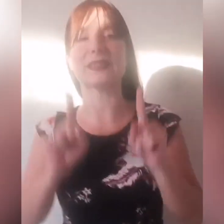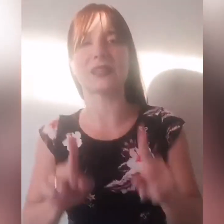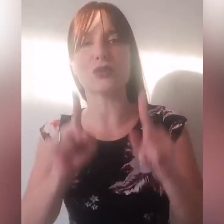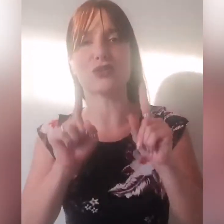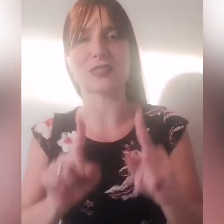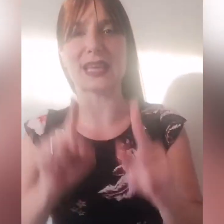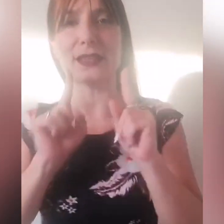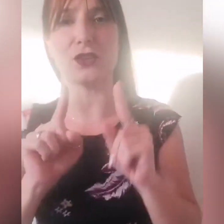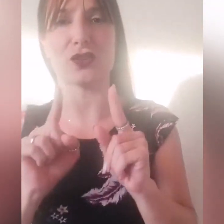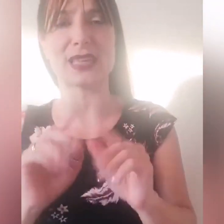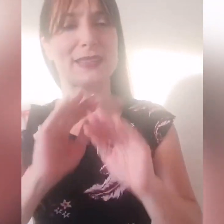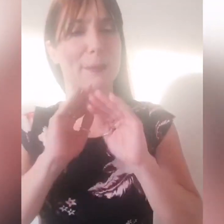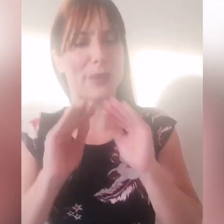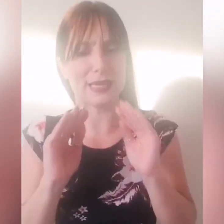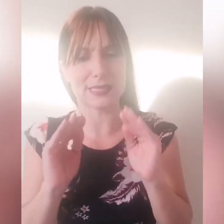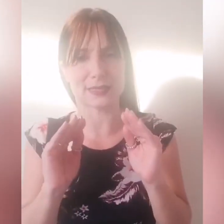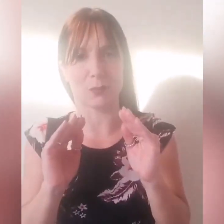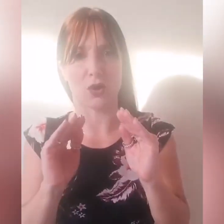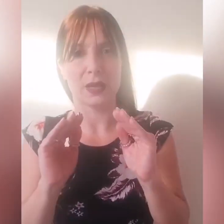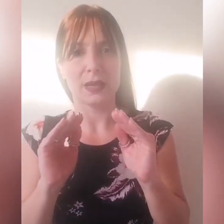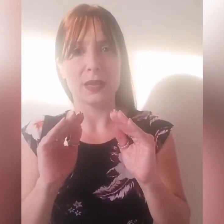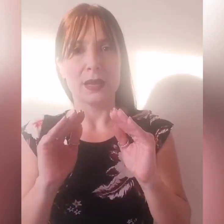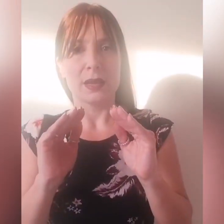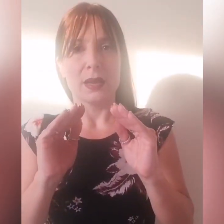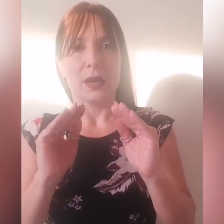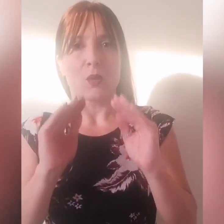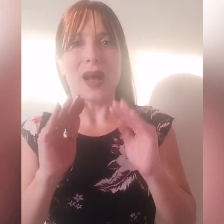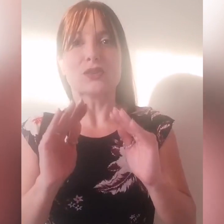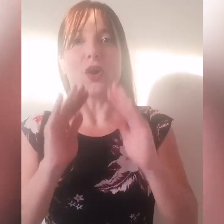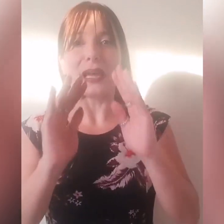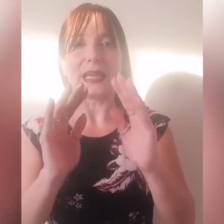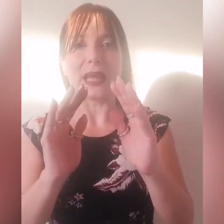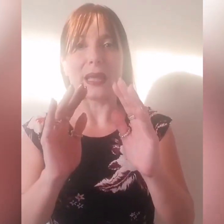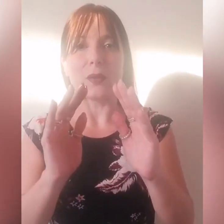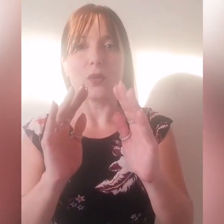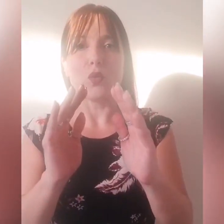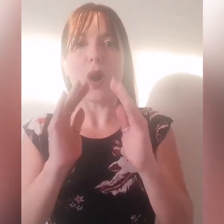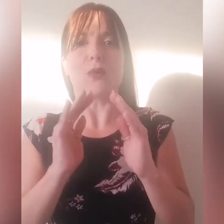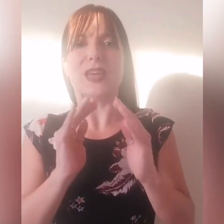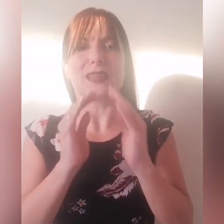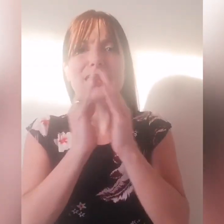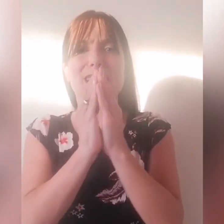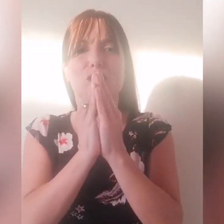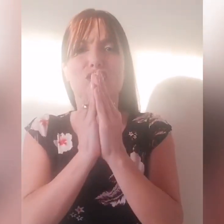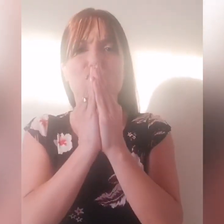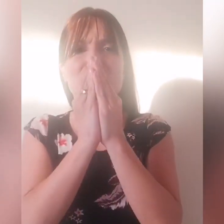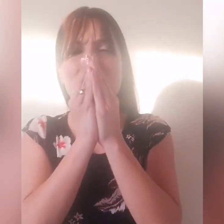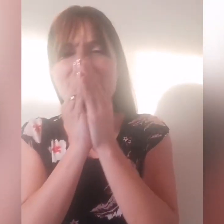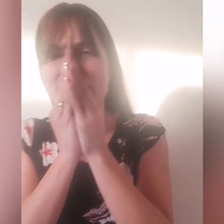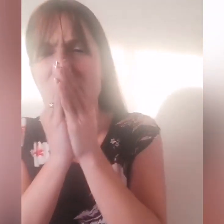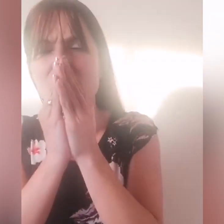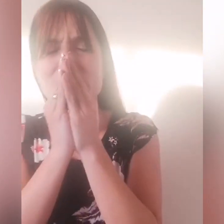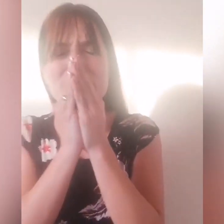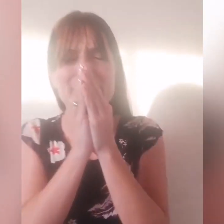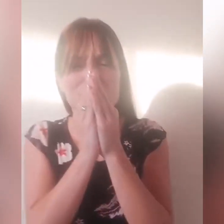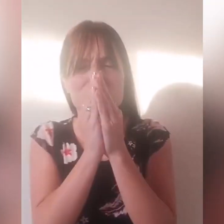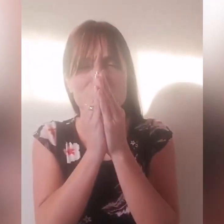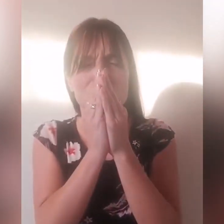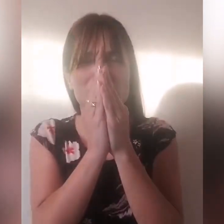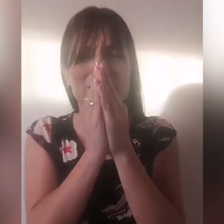Matteo 17, 17, bellissimo, quando l'uomo viene chiedendo Gesù ti prego, ti prego Gesù, ti